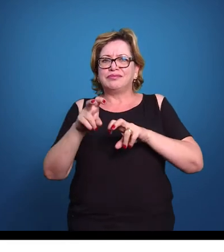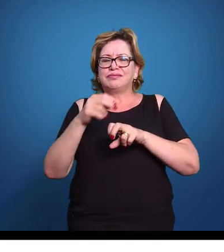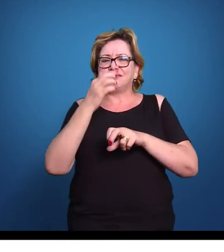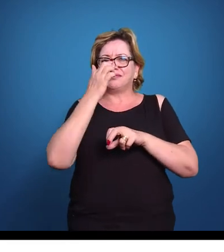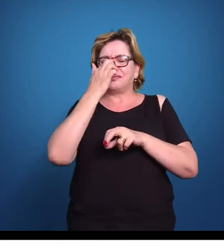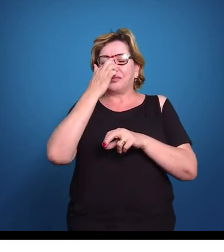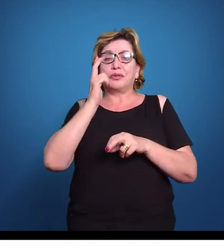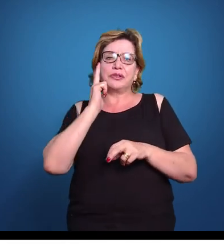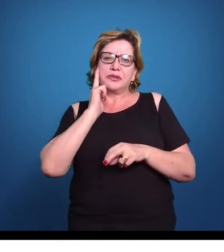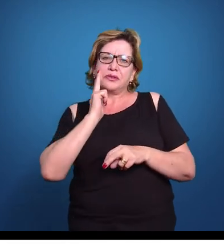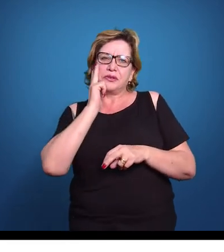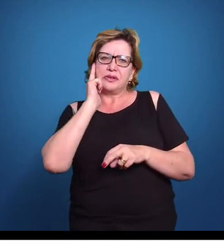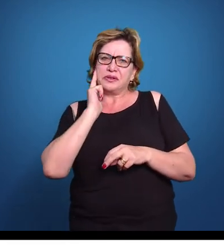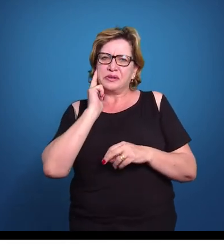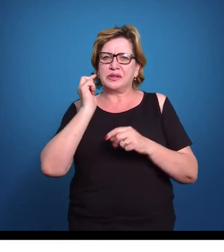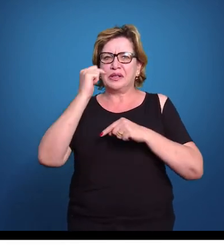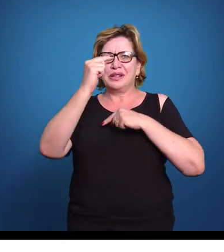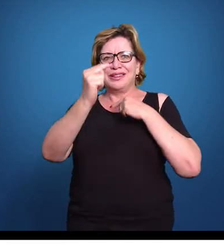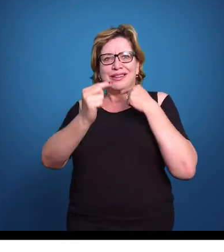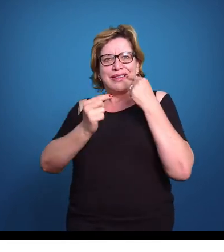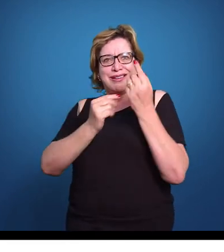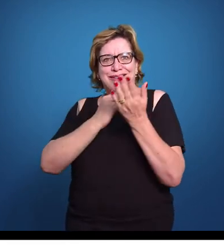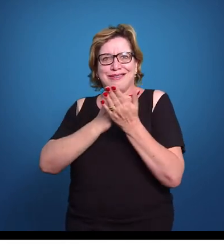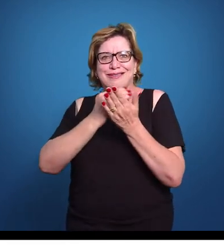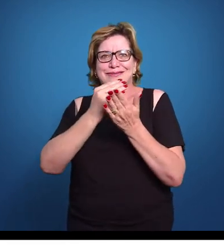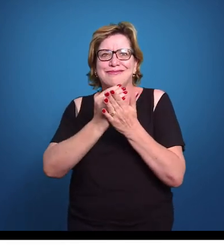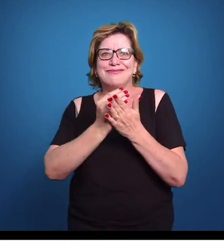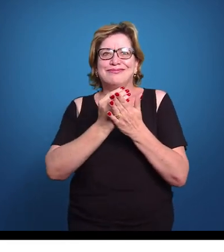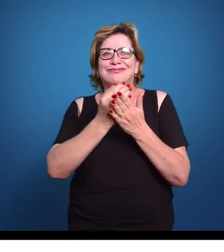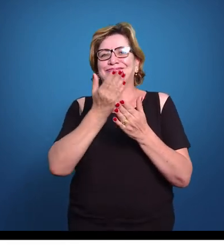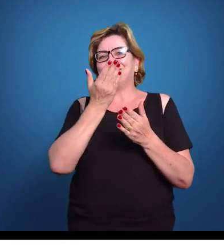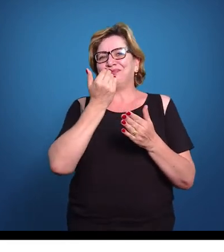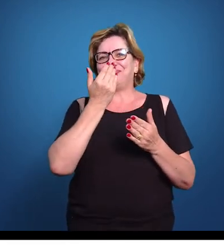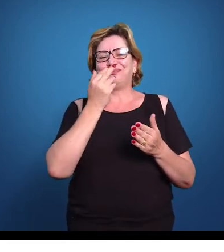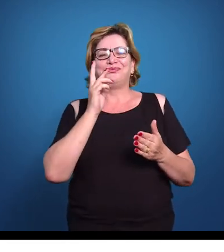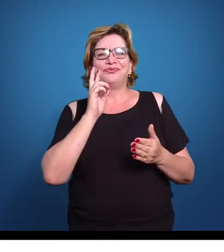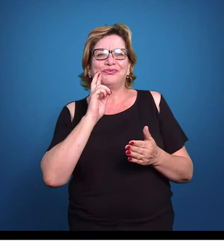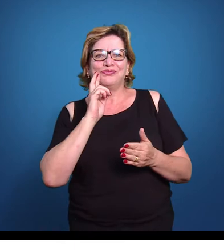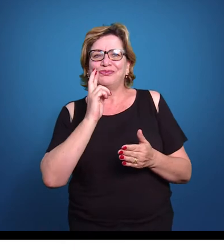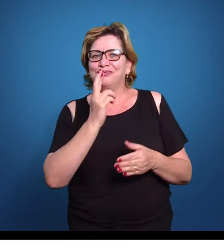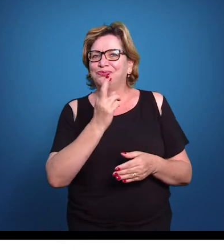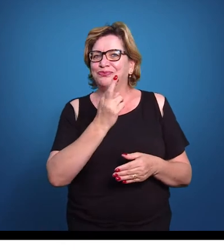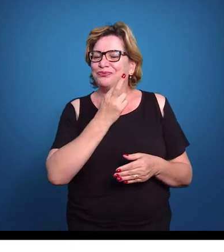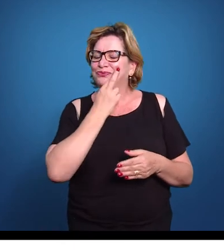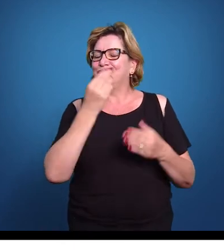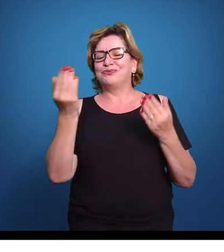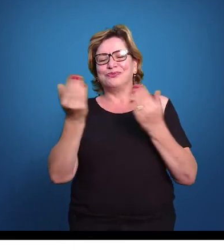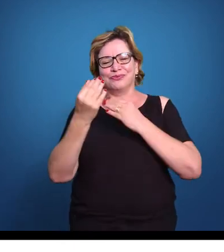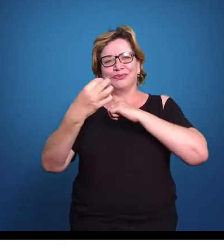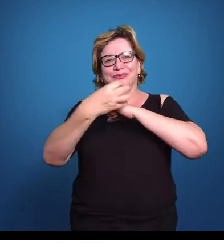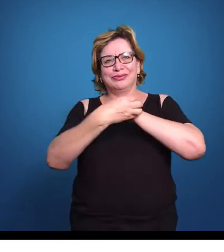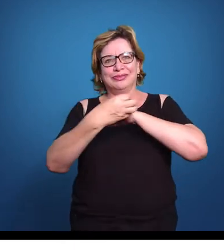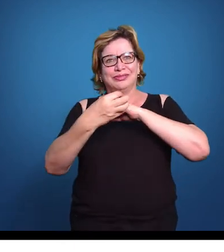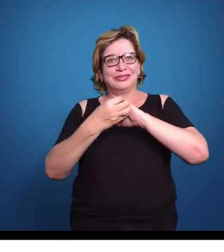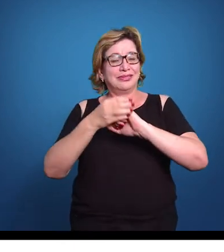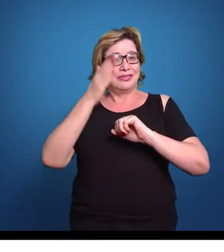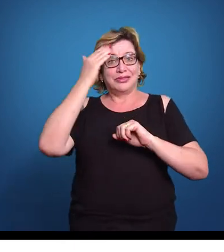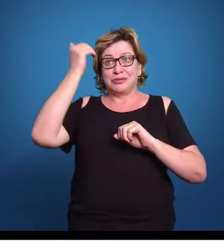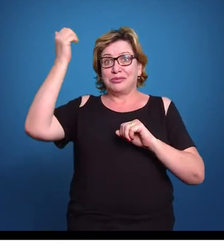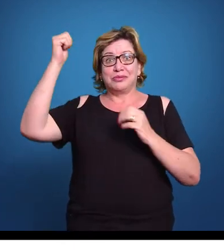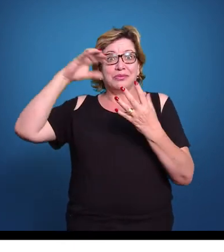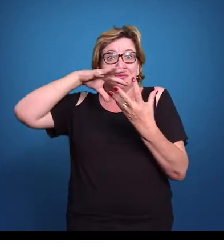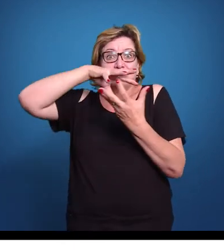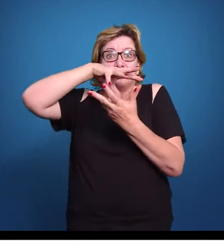produção de vinho. E depois ele veio para a gastronomia. E hoje o bairro de Santa Felicidade é conhecido no mundo